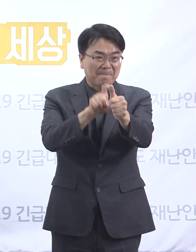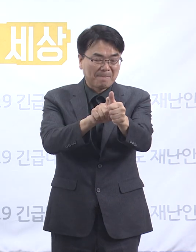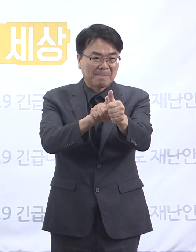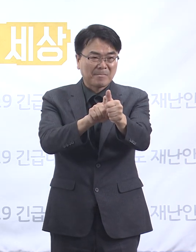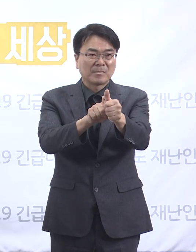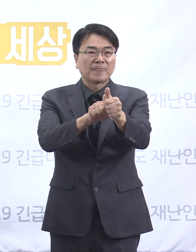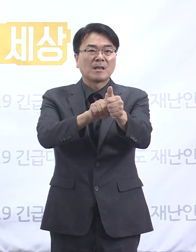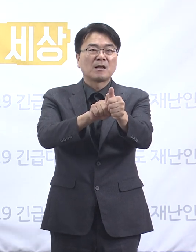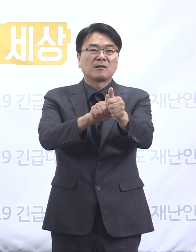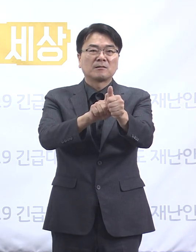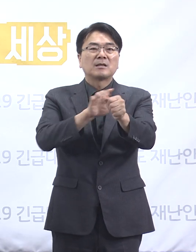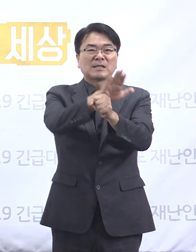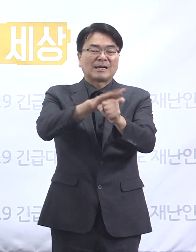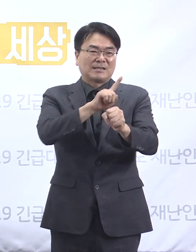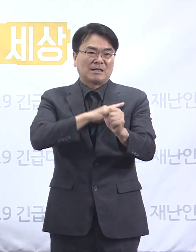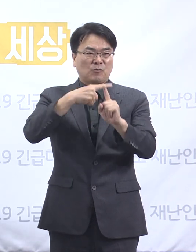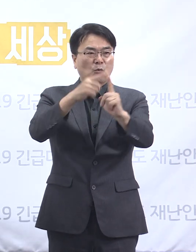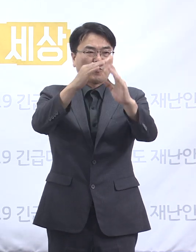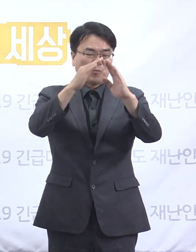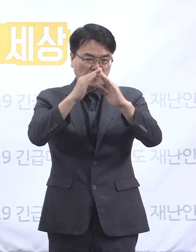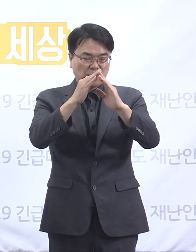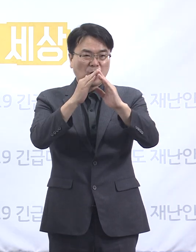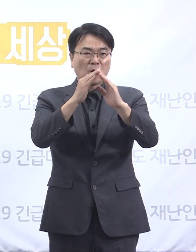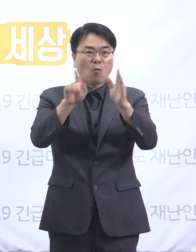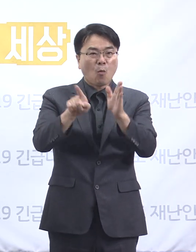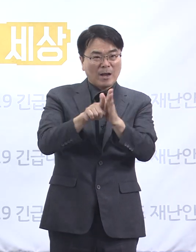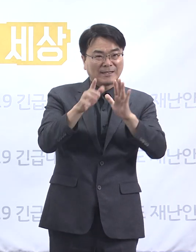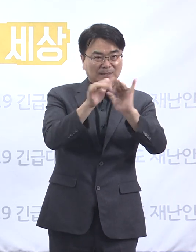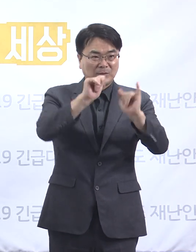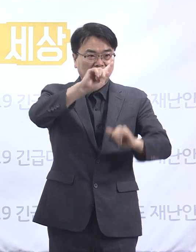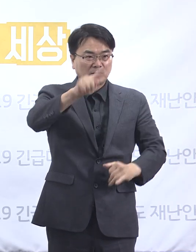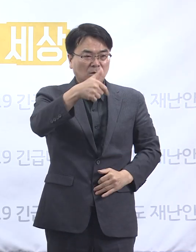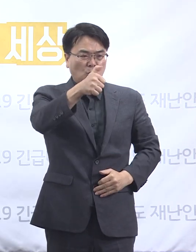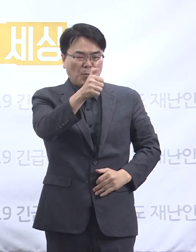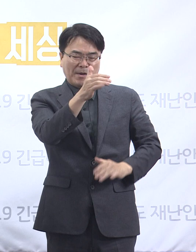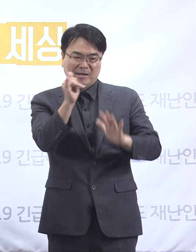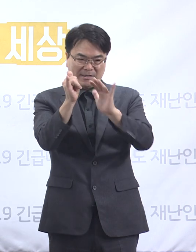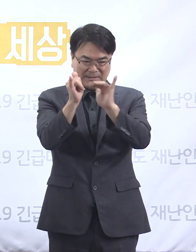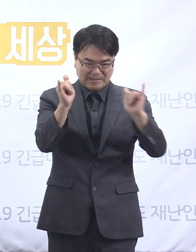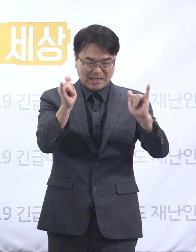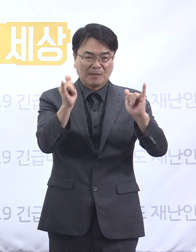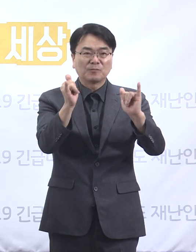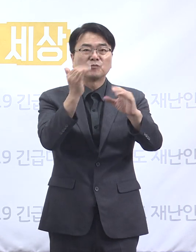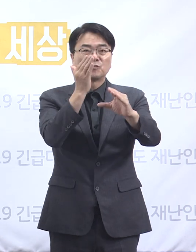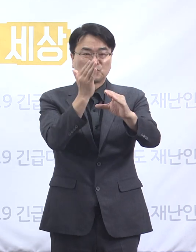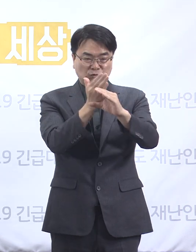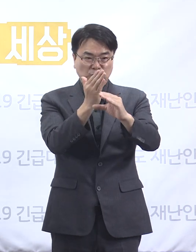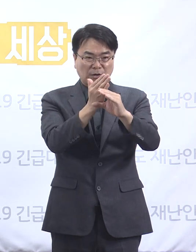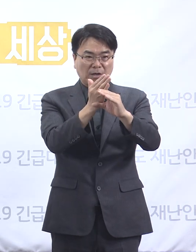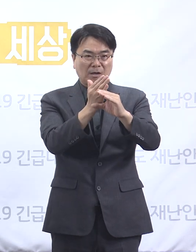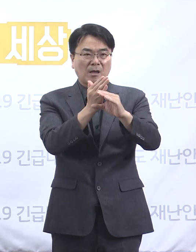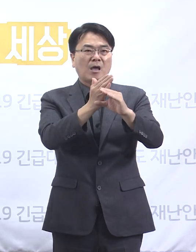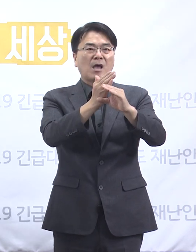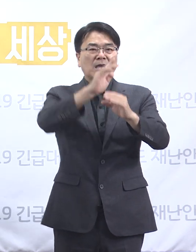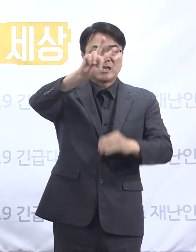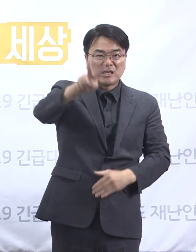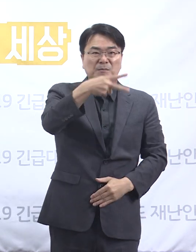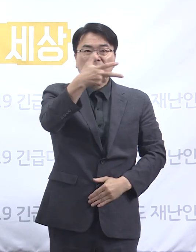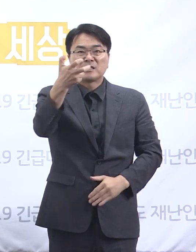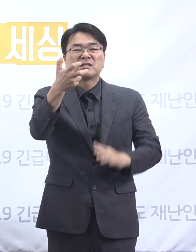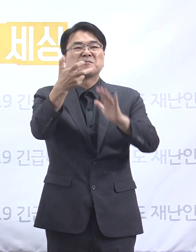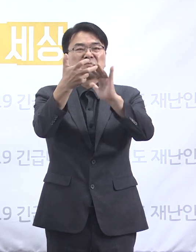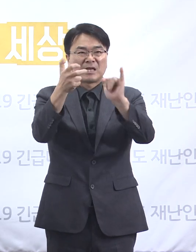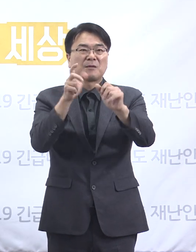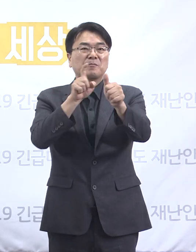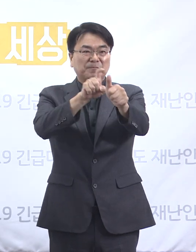관련해서는 검사 대상 1,055명 중 933명이 검사를 완료하여 270명이 양성 판정을 받아